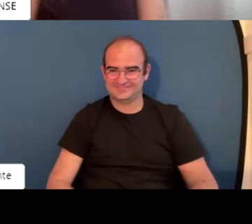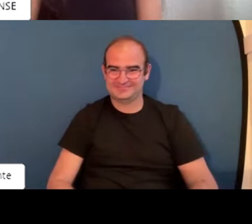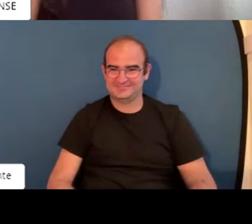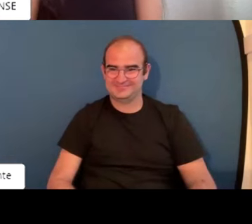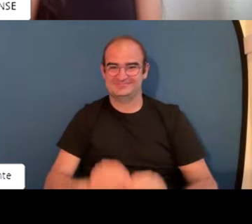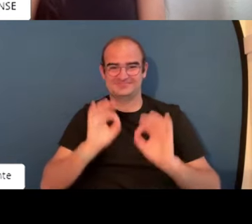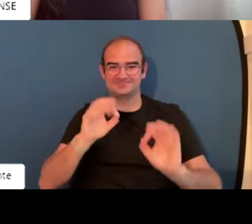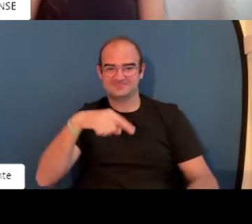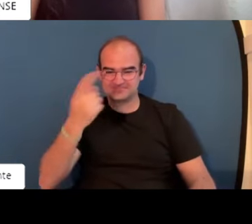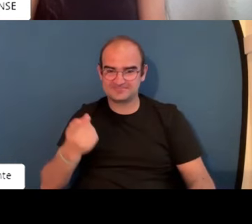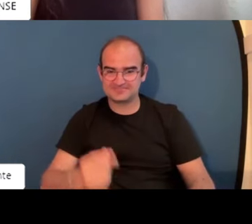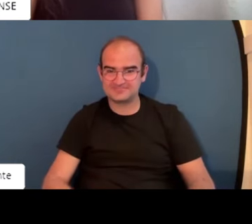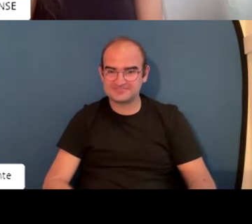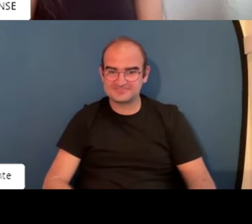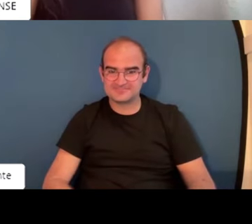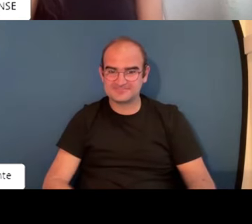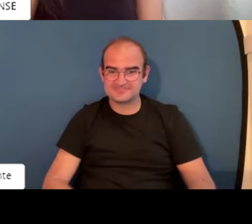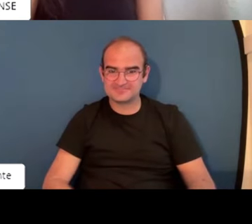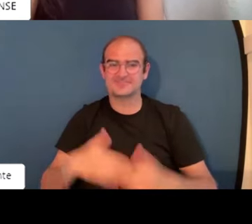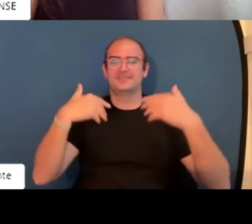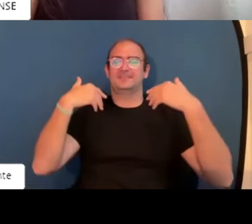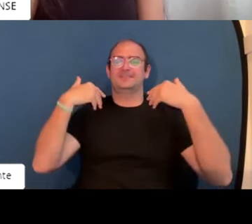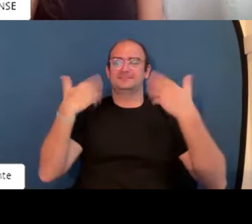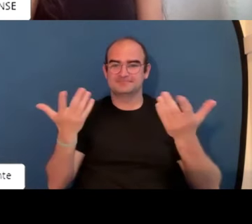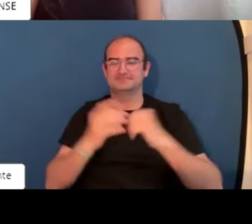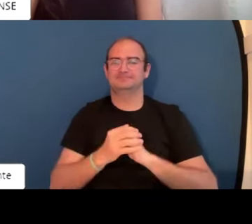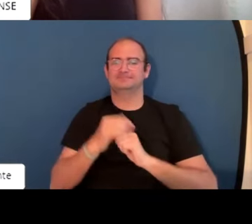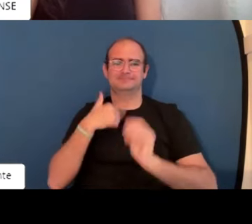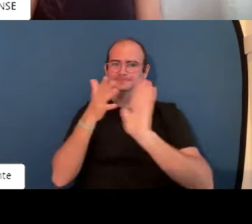sin problema, que me pregunten lo que quieran. Pasamos a la siguiente.